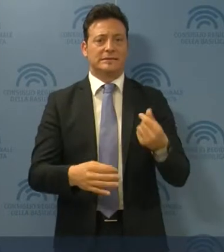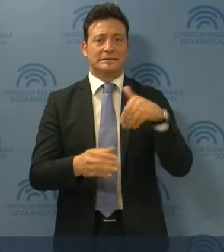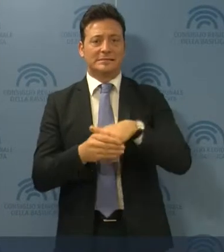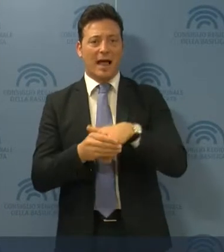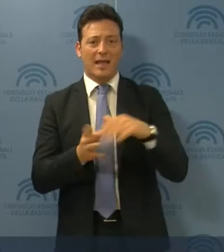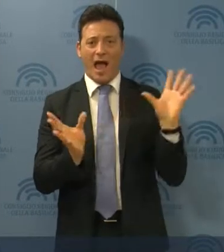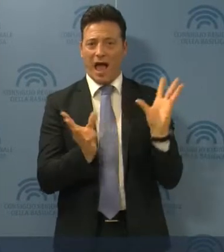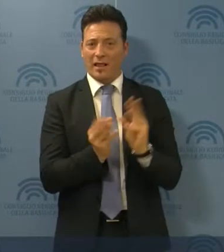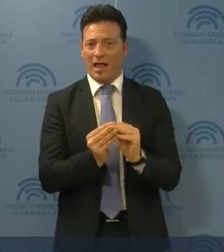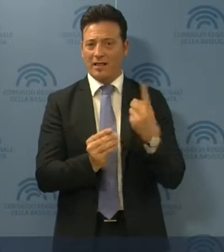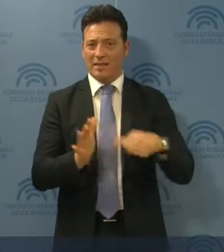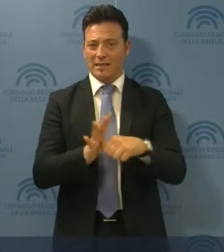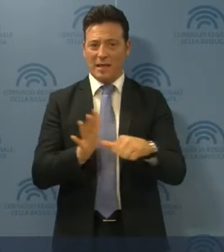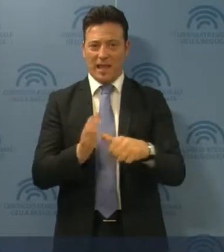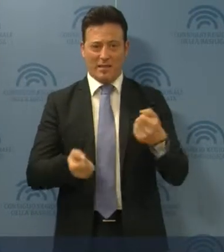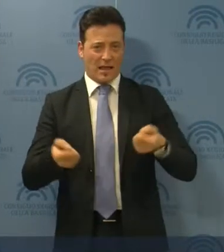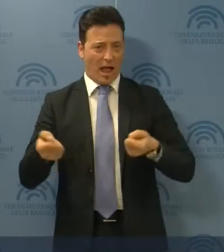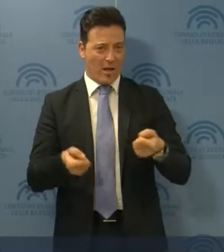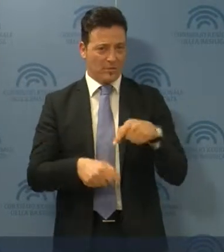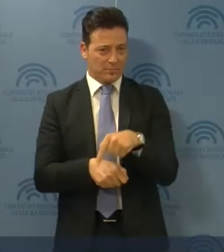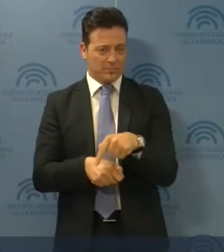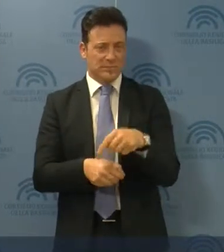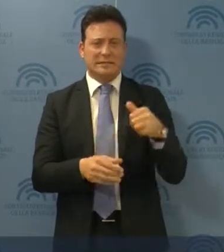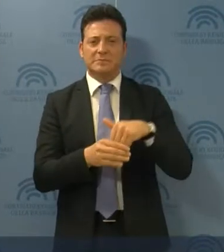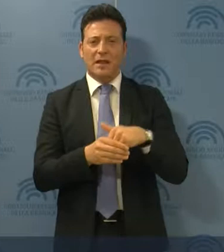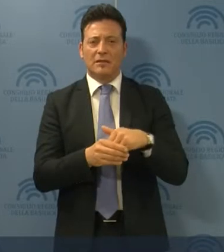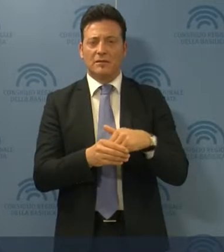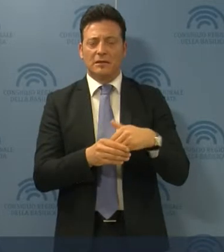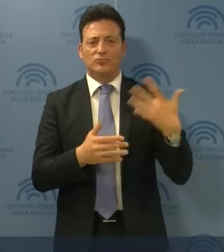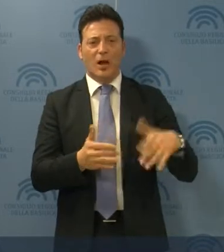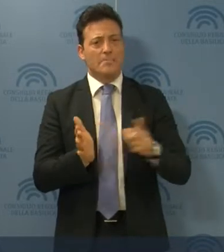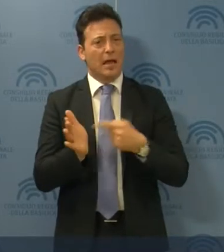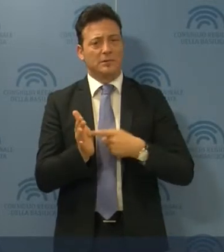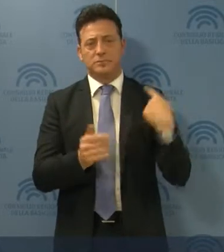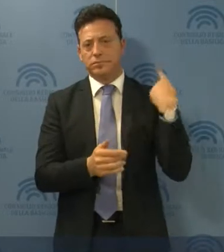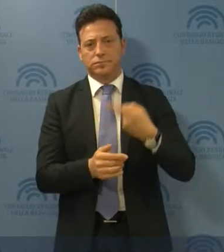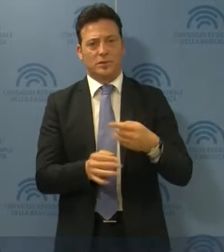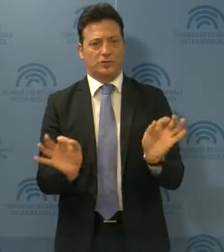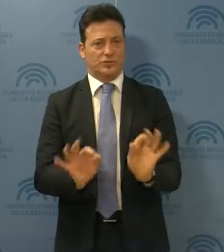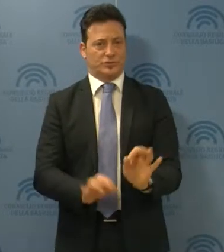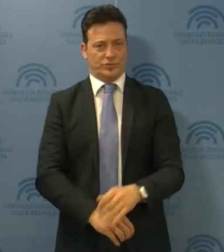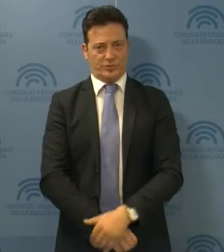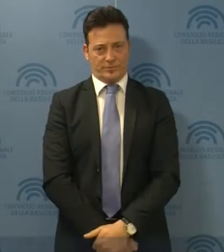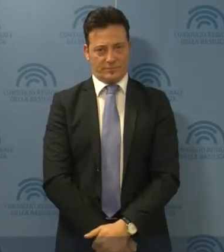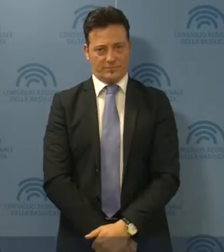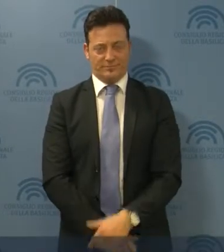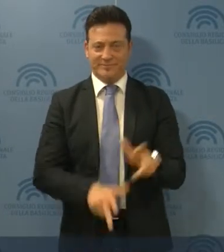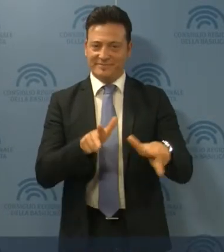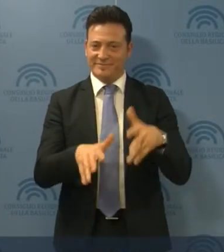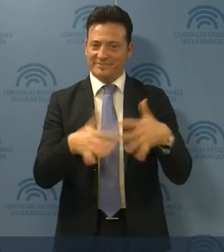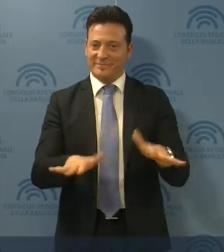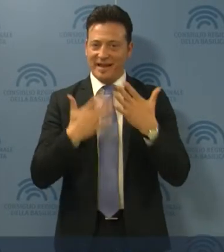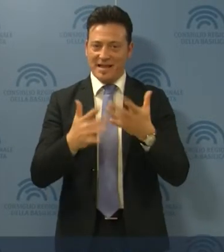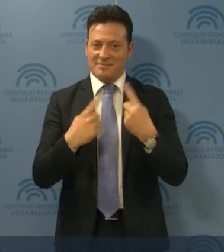stipendi arretrati dei lavoratori dei trasporti che non percepiscono lo stipendio da mesi. È tutto.